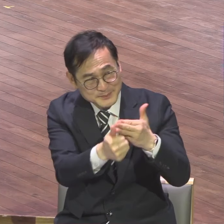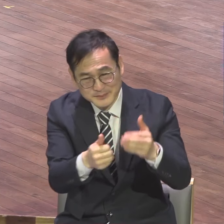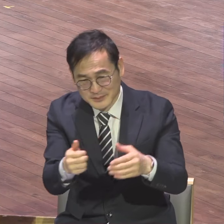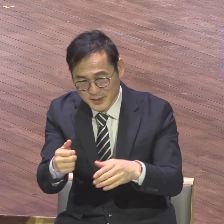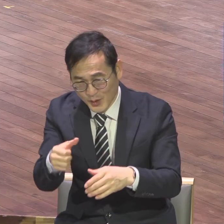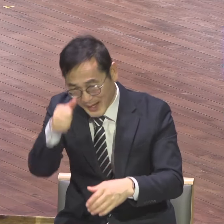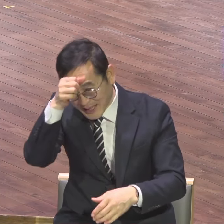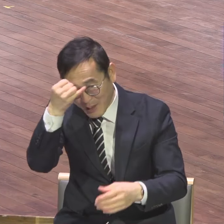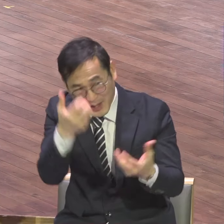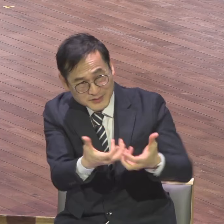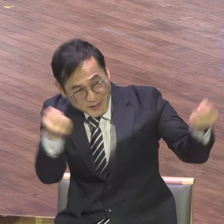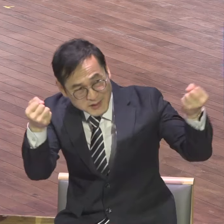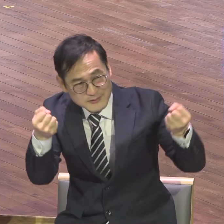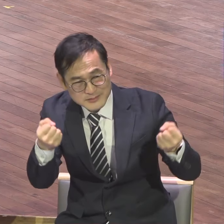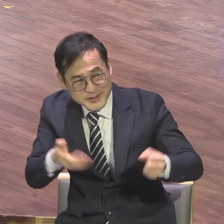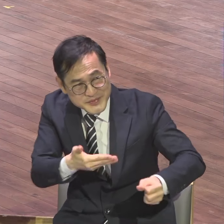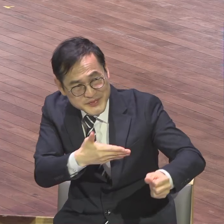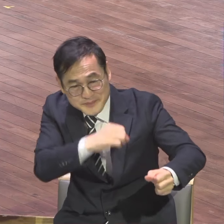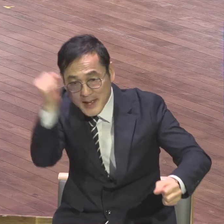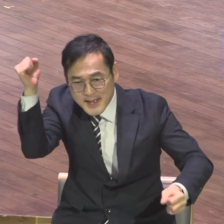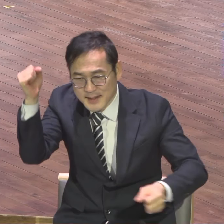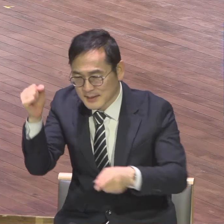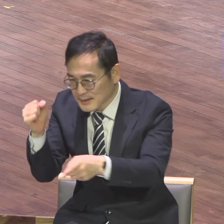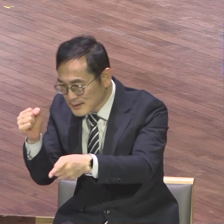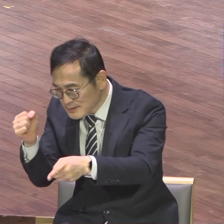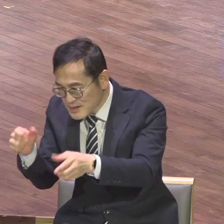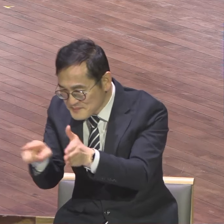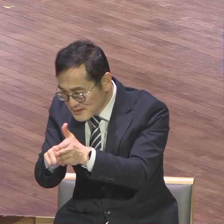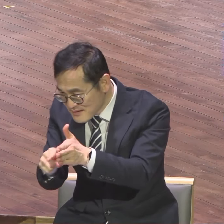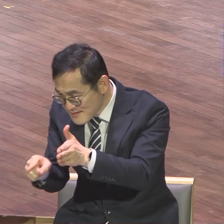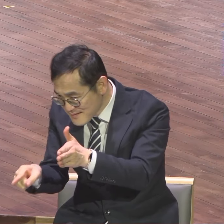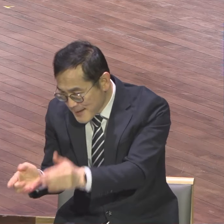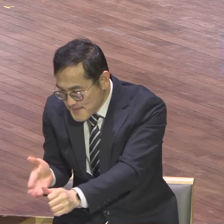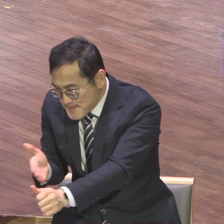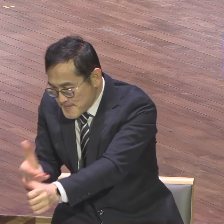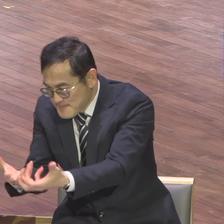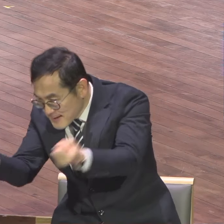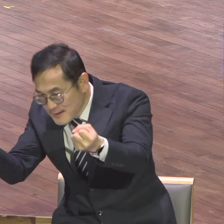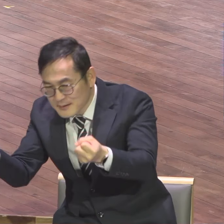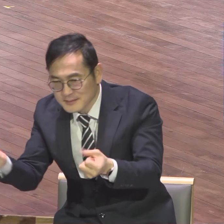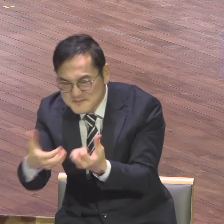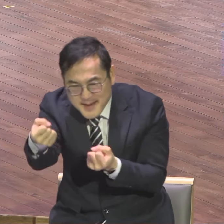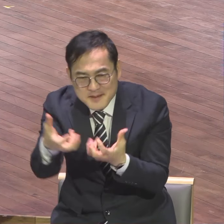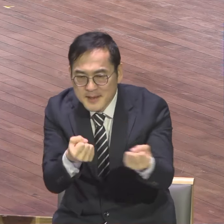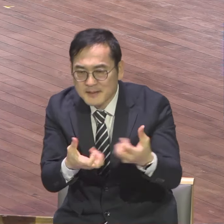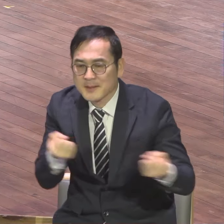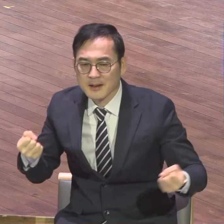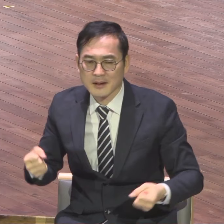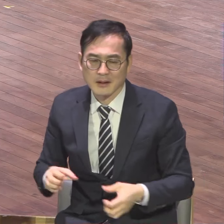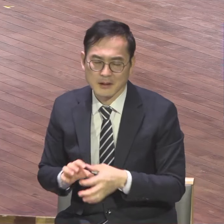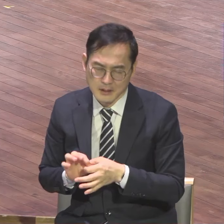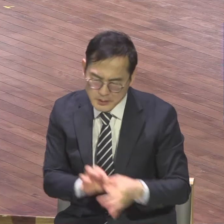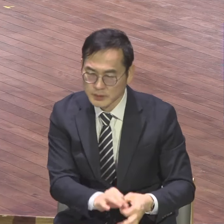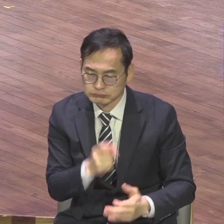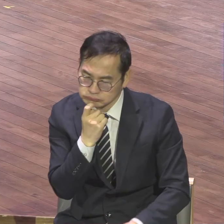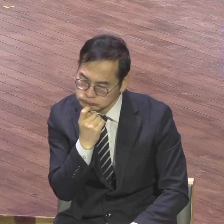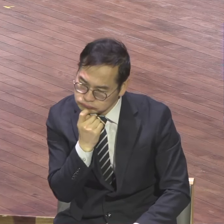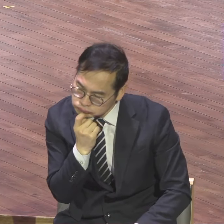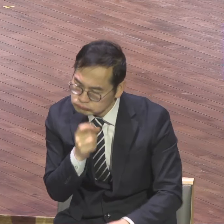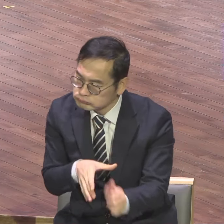믿음자 큰 자. 그거 잡아가지고. 그래가지고 원리스 깨드로 만들어버려요. 어떻게 해서든지 원리스가